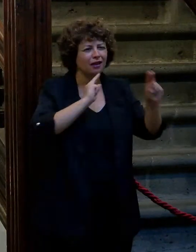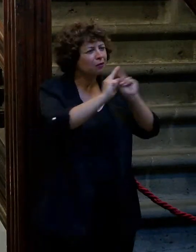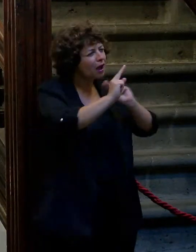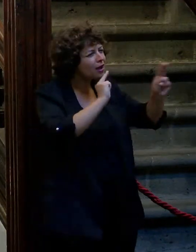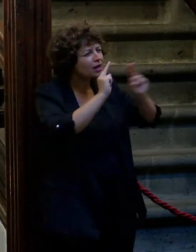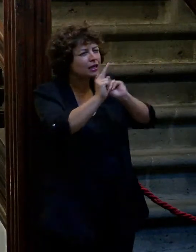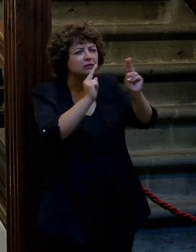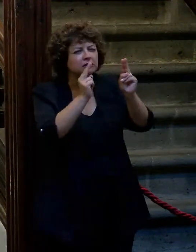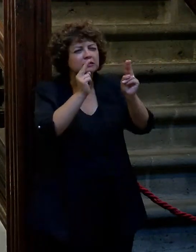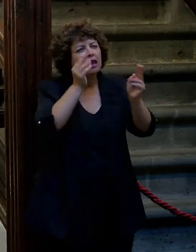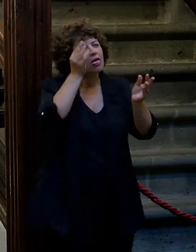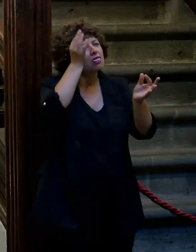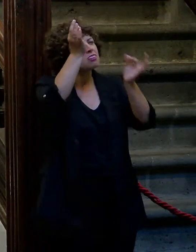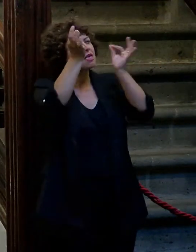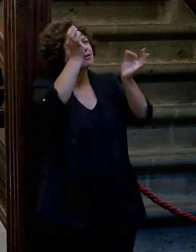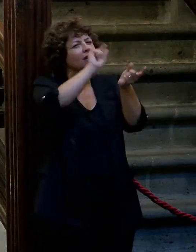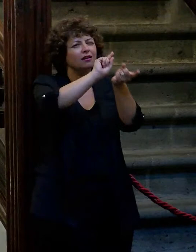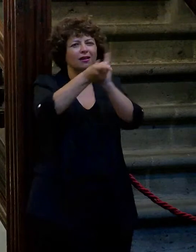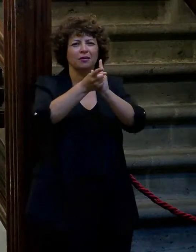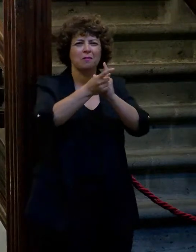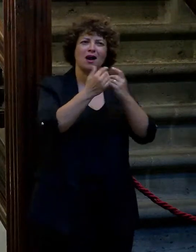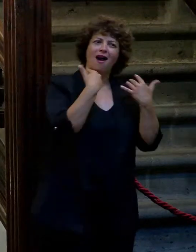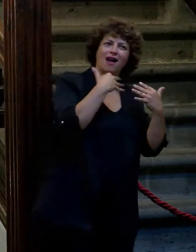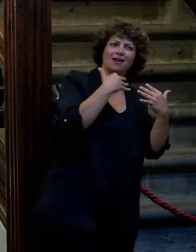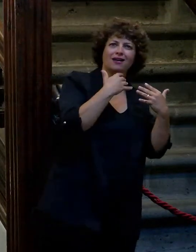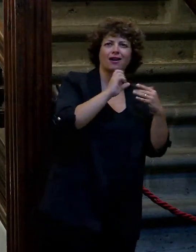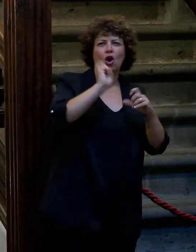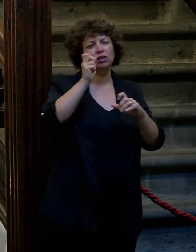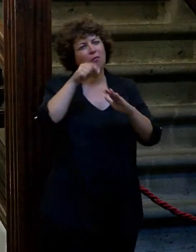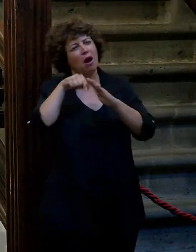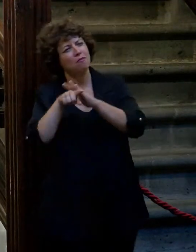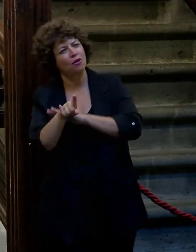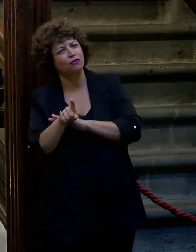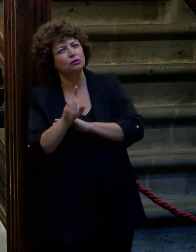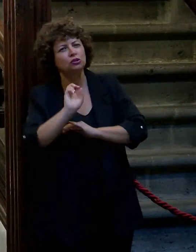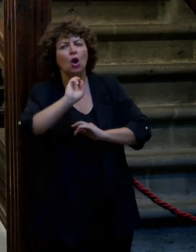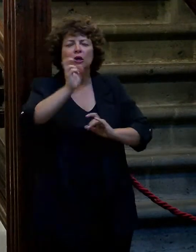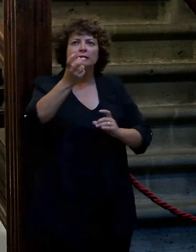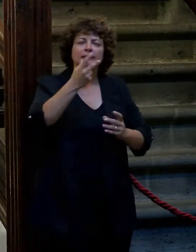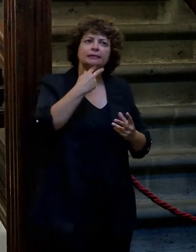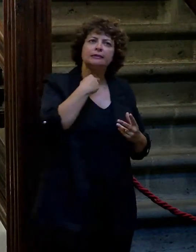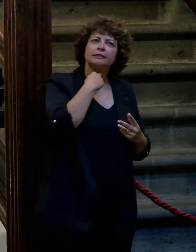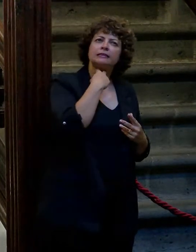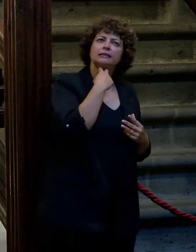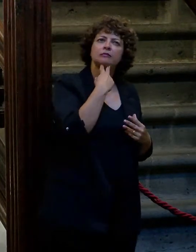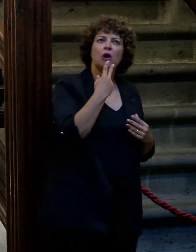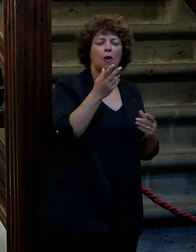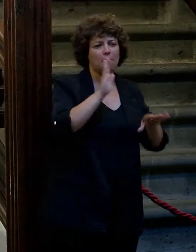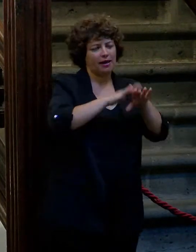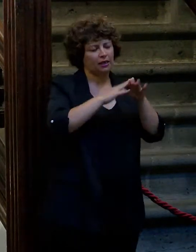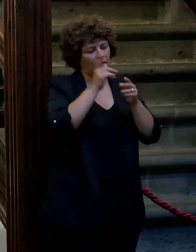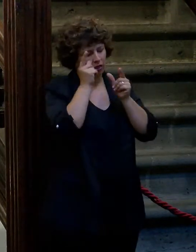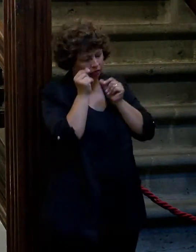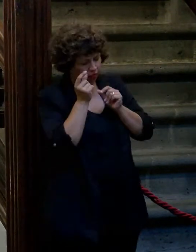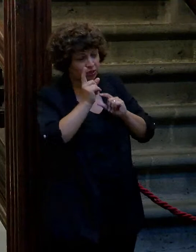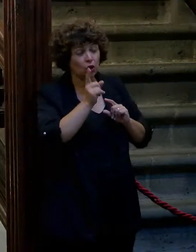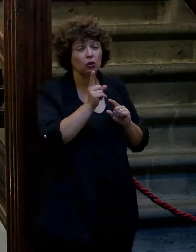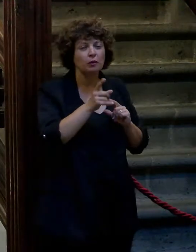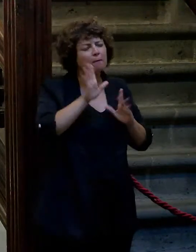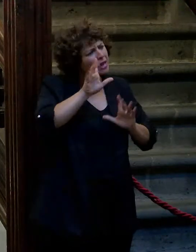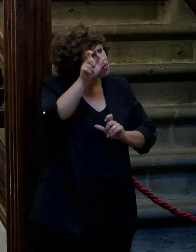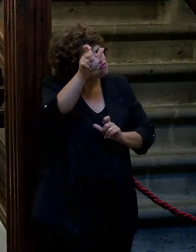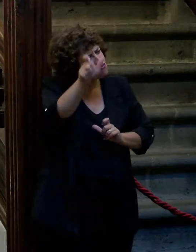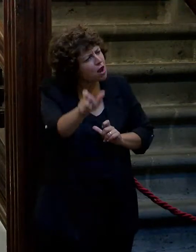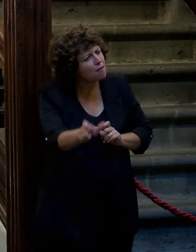cambiando de matices unas veces más alegre otras veces más profundo otras veces le daba tono para que la gente no se durmiera más de comedia pero una